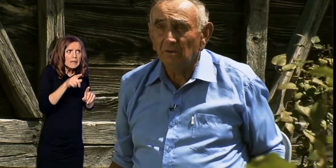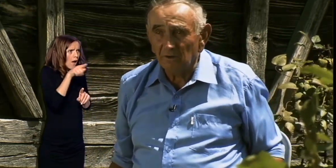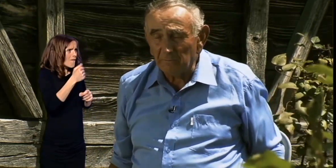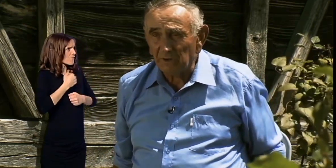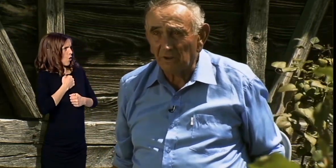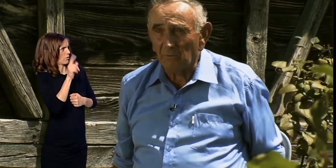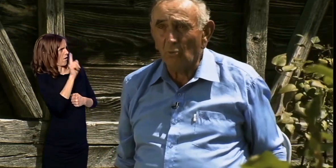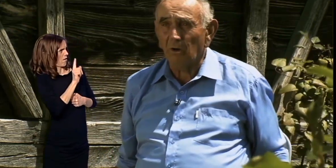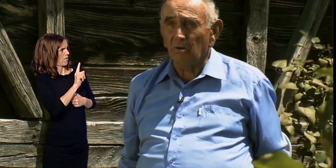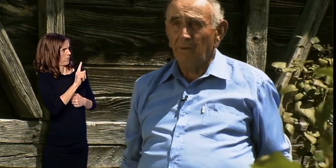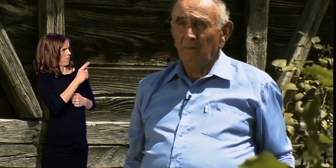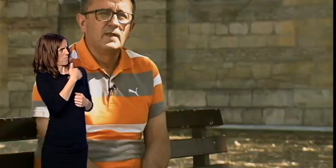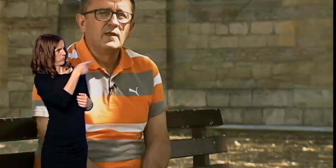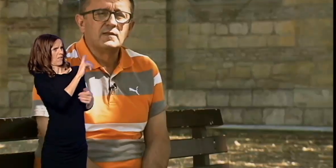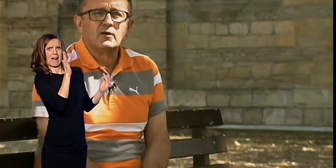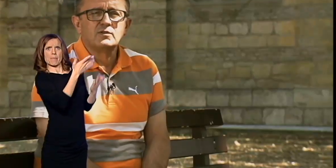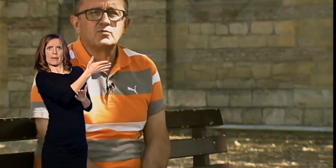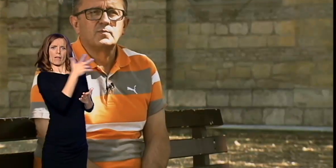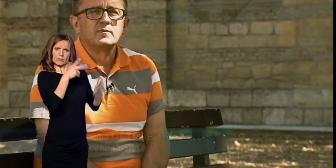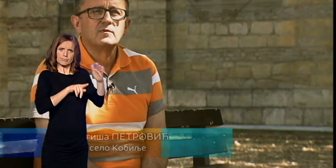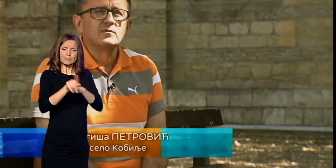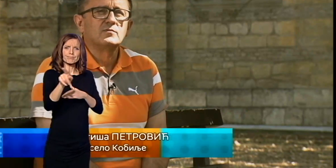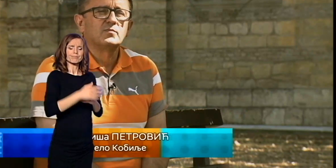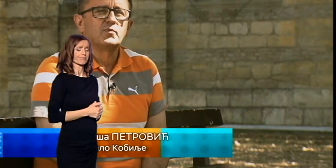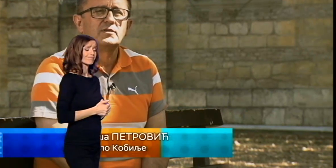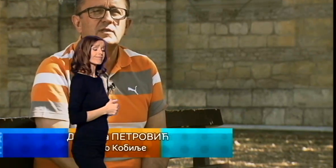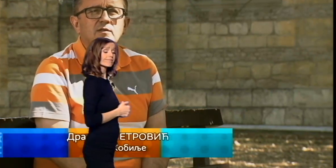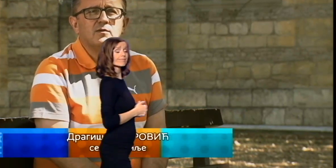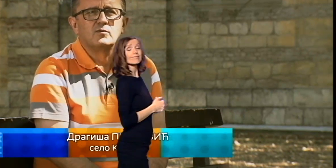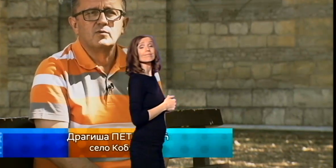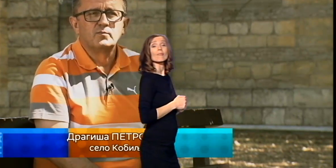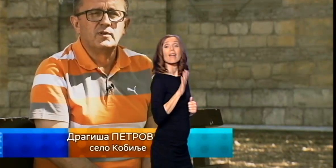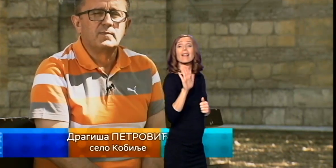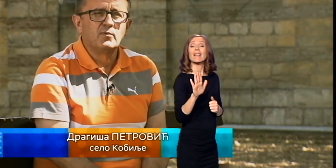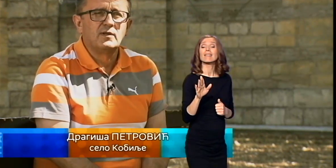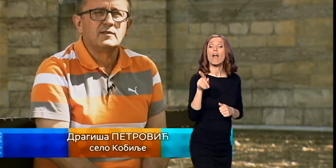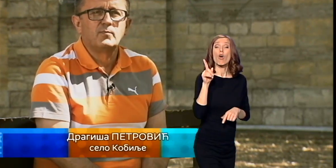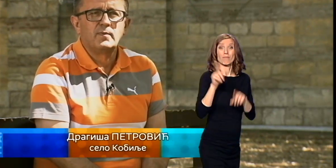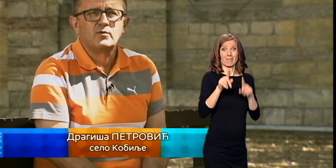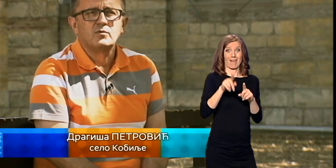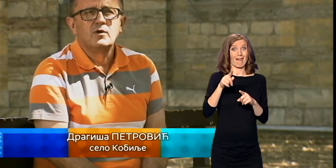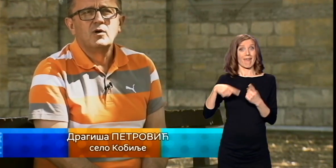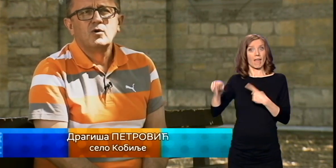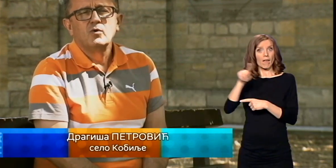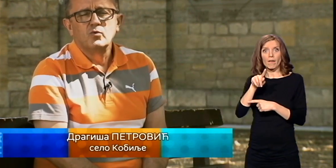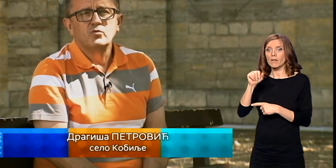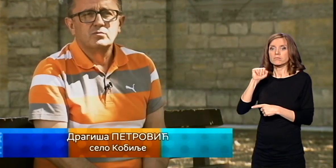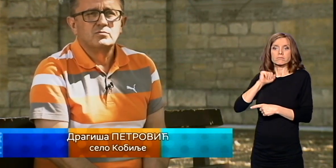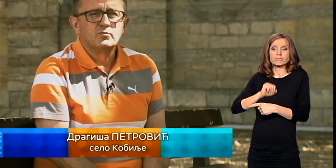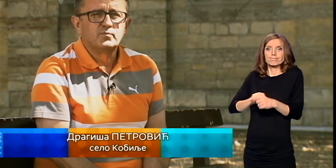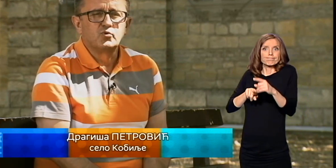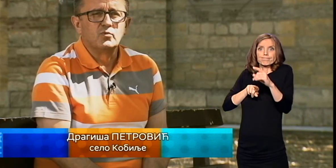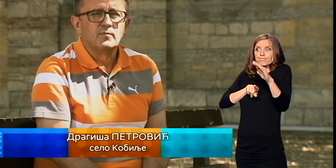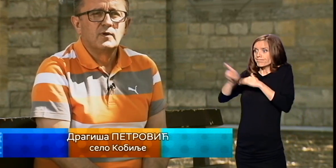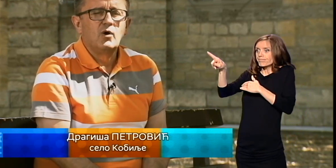neprijatelja Bugara. Tako da su pojedini bili primorani da pobegnu u